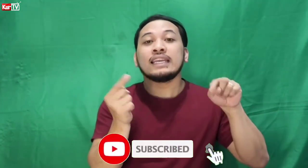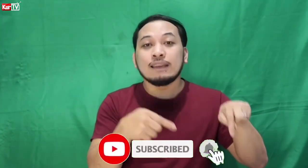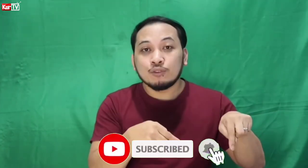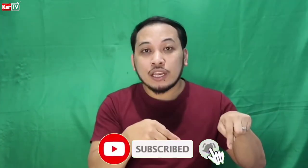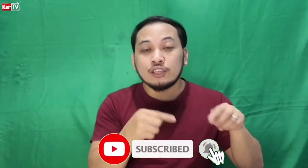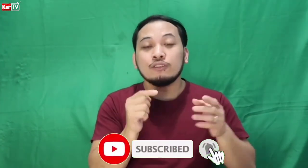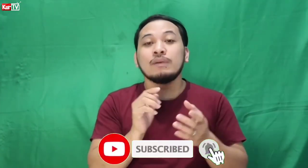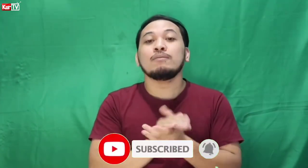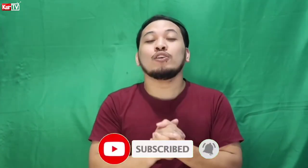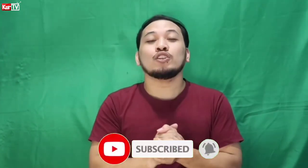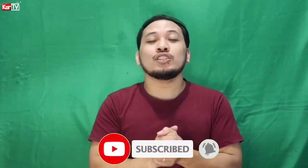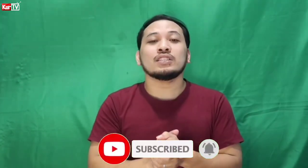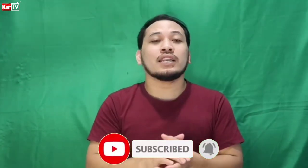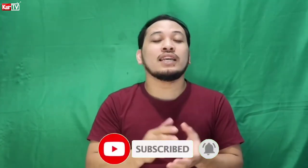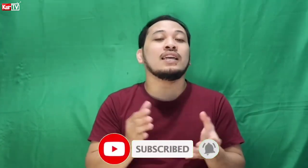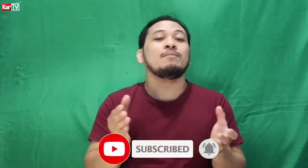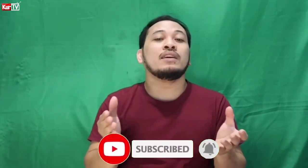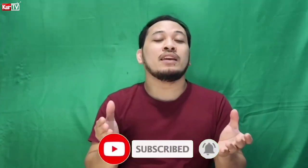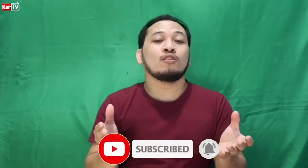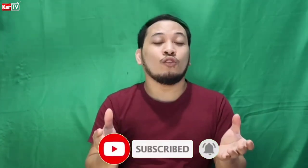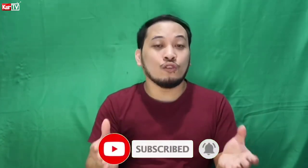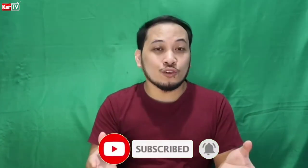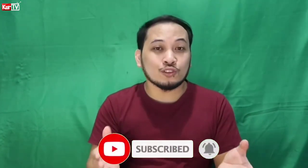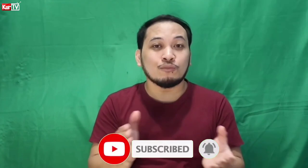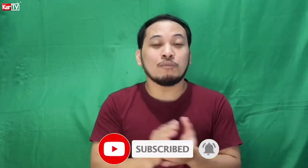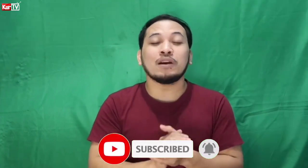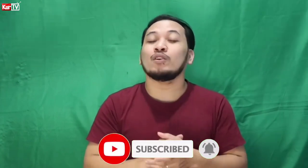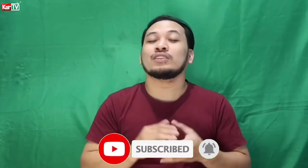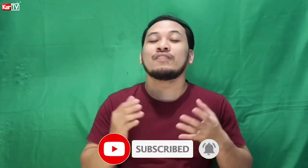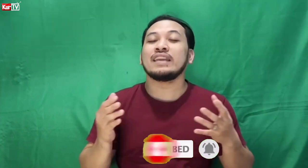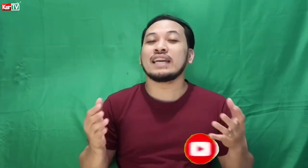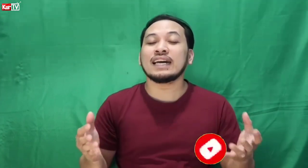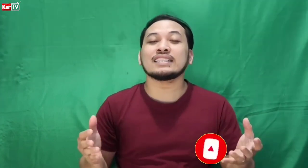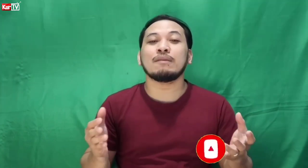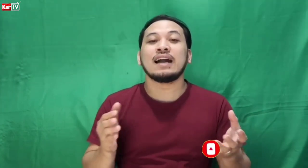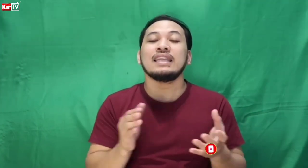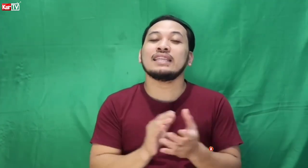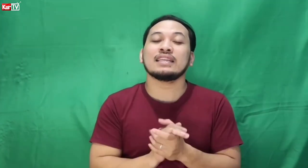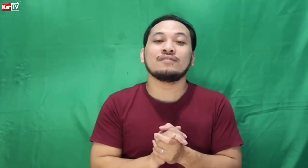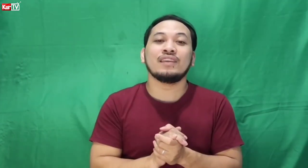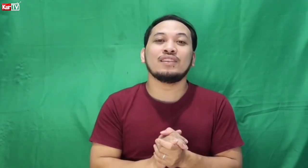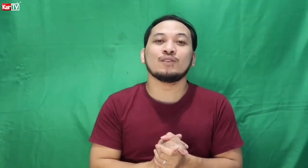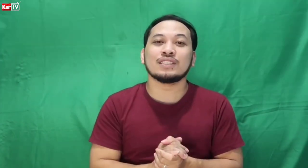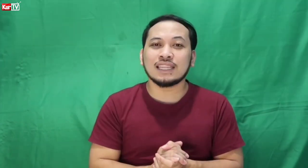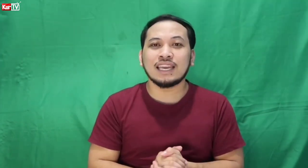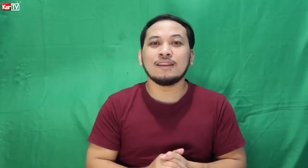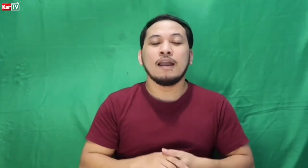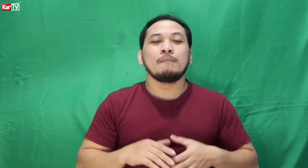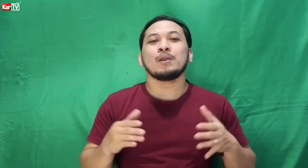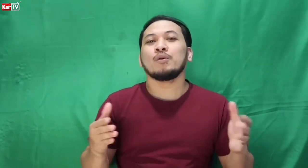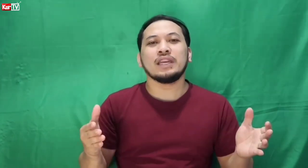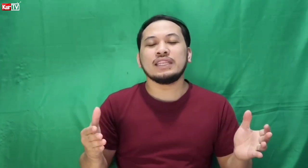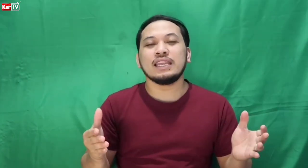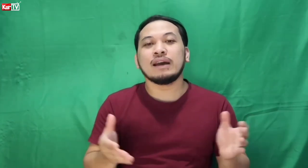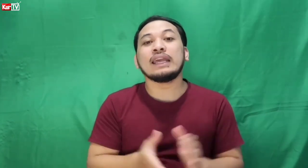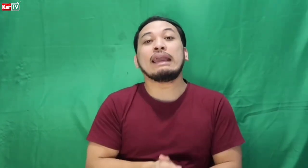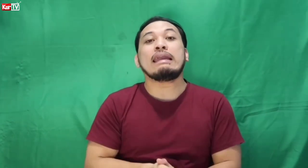-click ko na rin yung bell button dyan sa gilip kung gusto mong ma-notify ka sa mga latest videos natin. Pero kung hindi naman eh,